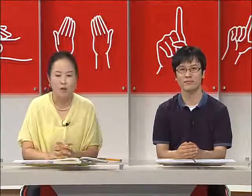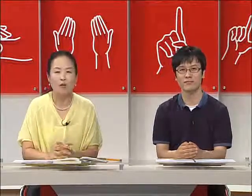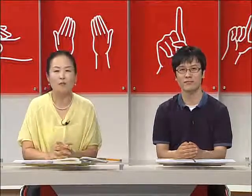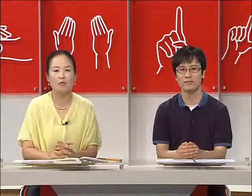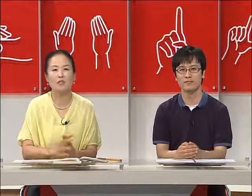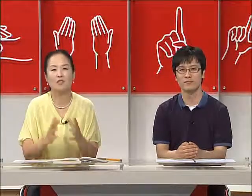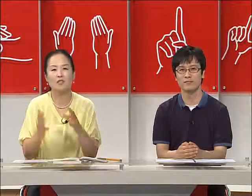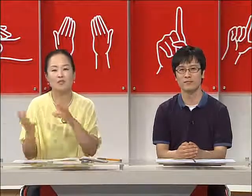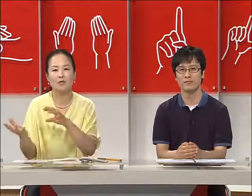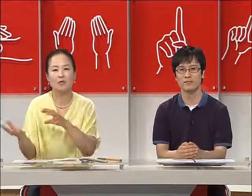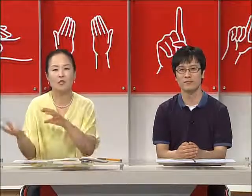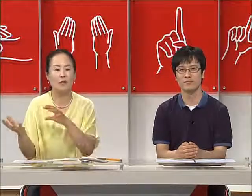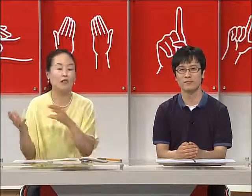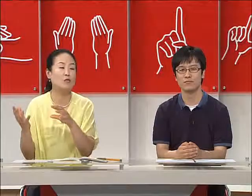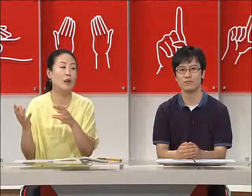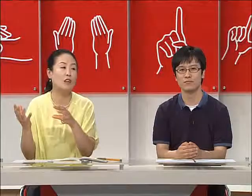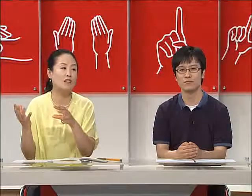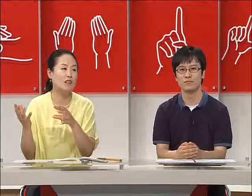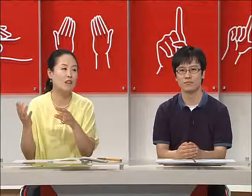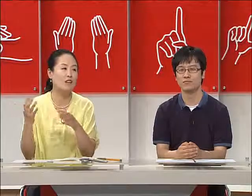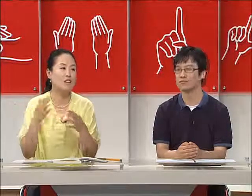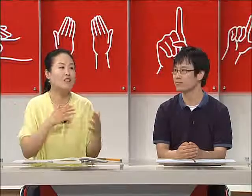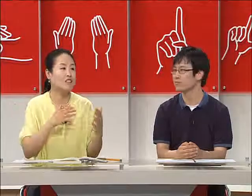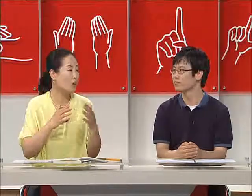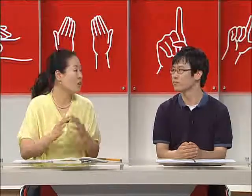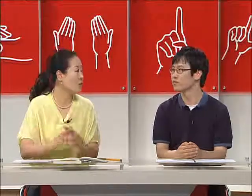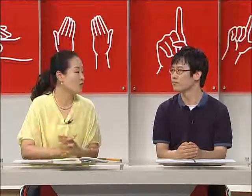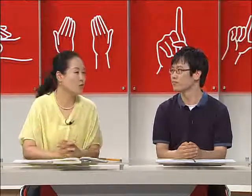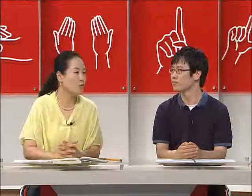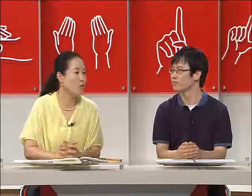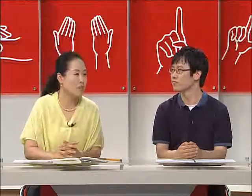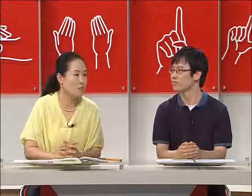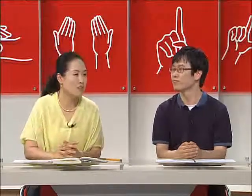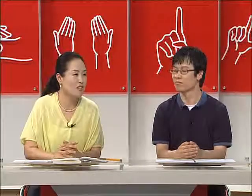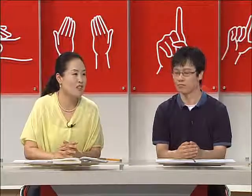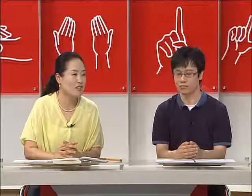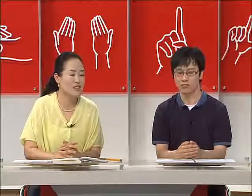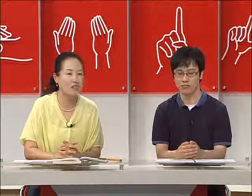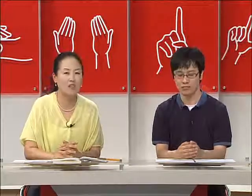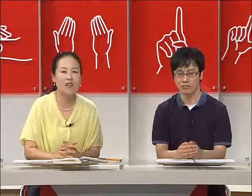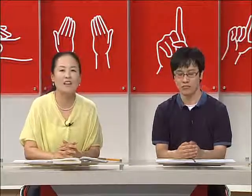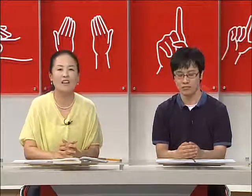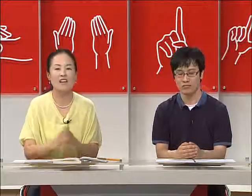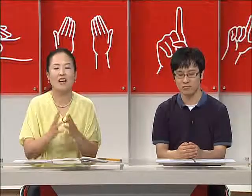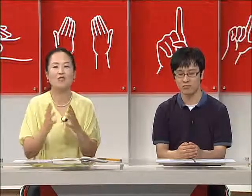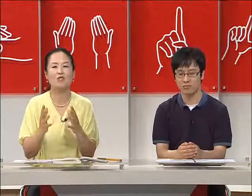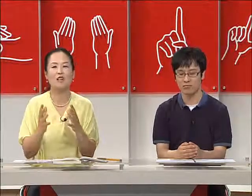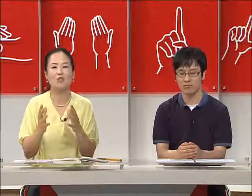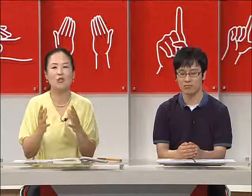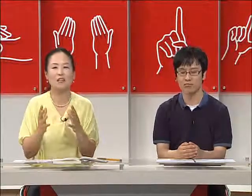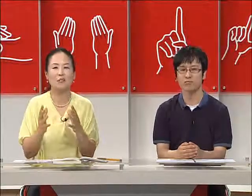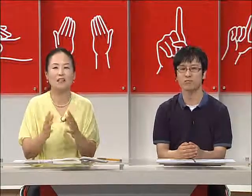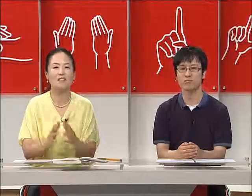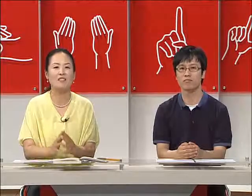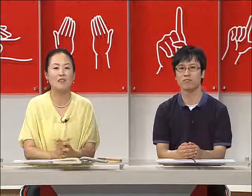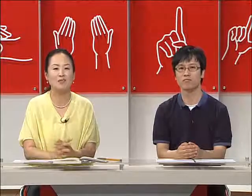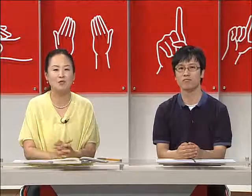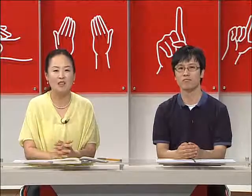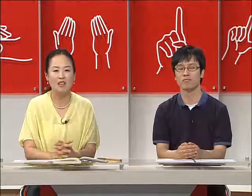우리 많은 농아인들이 일상생활 가운데서 소통의 장벽을 느끼지 않으려면 이렇게 한국 수화를 통해서 많은 시청자분들이